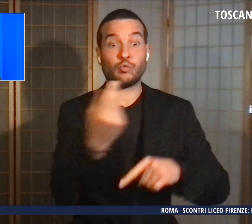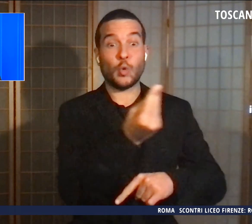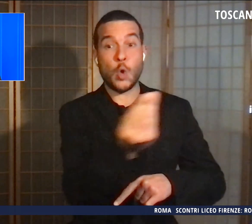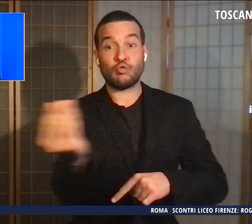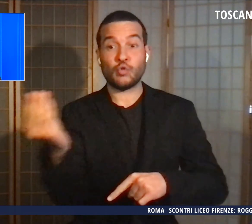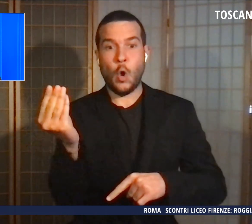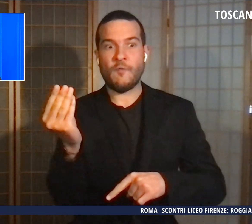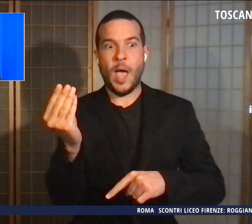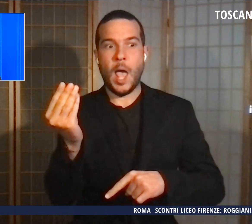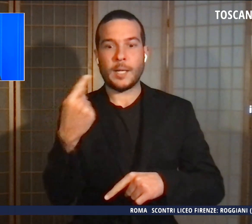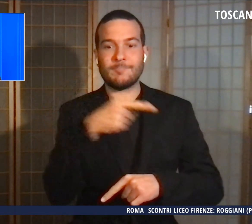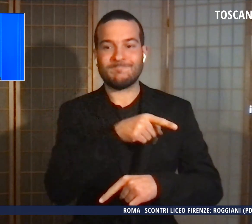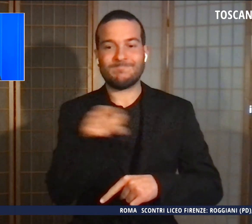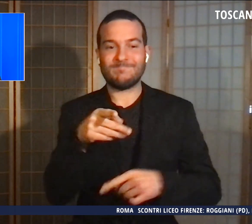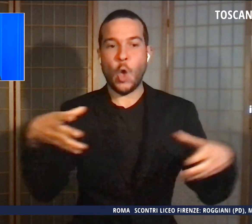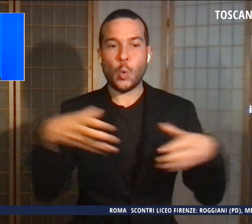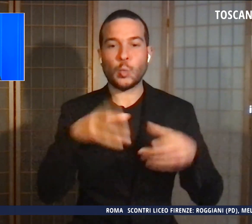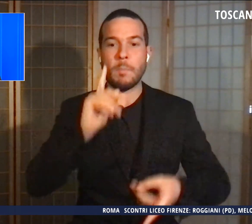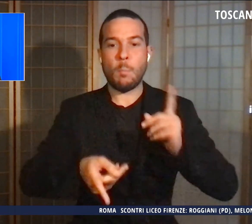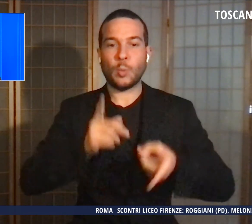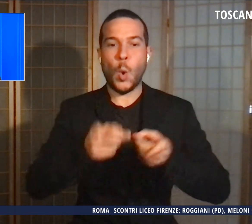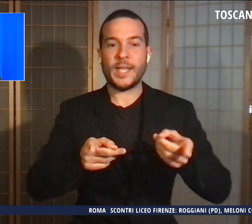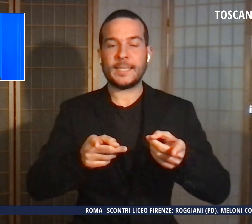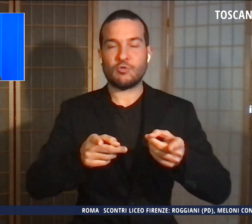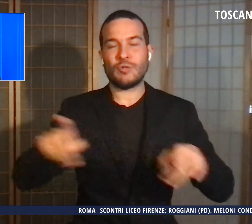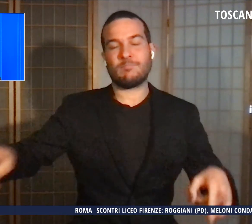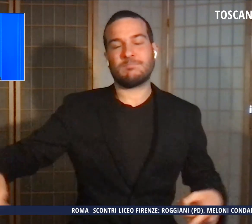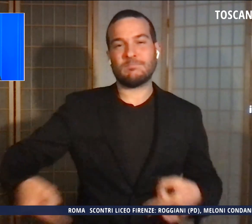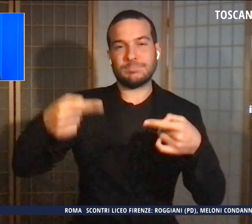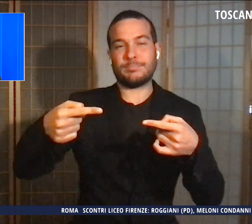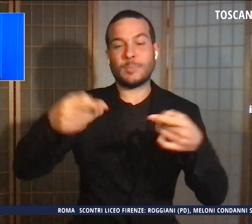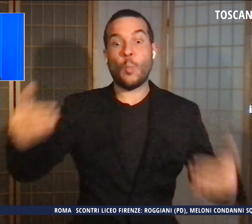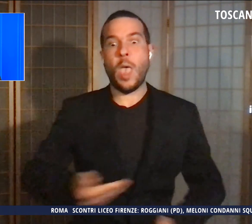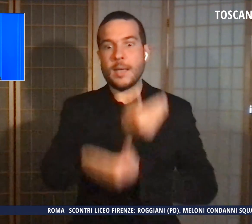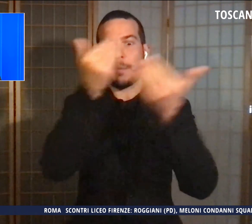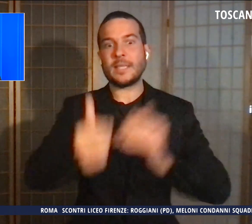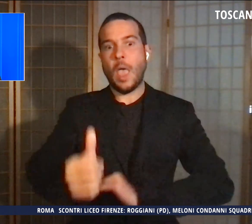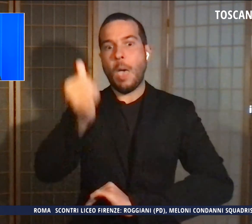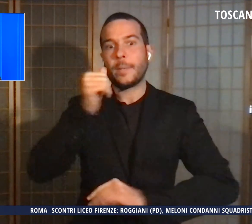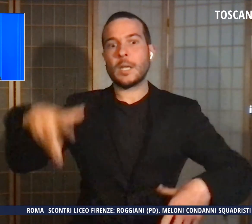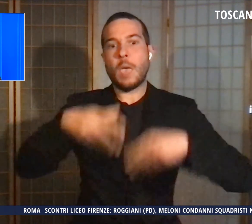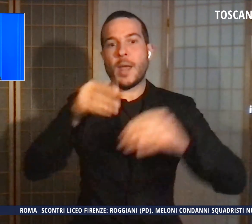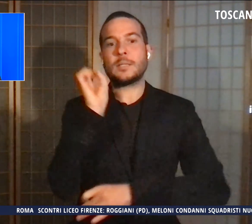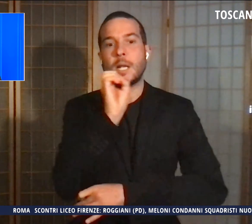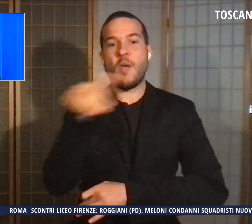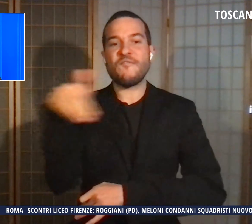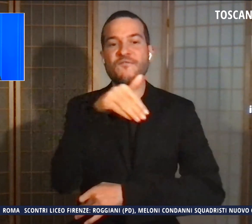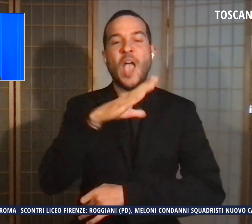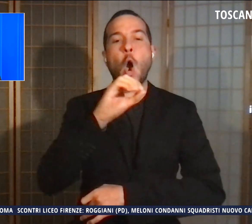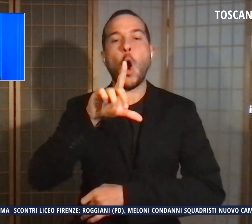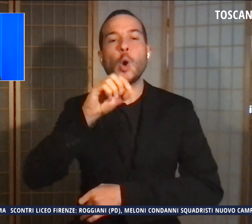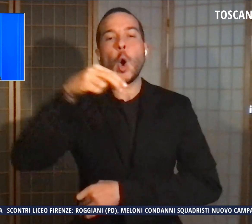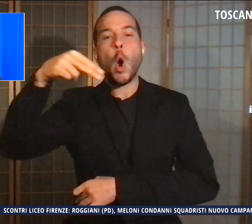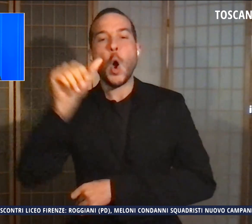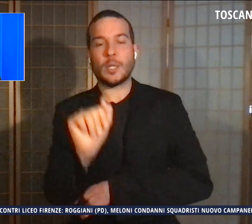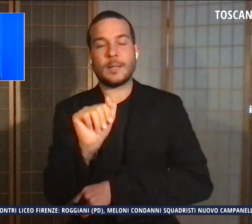Politici opposti. E quanto successo stamani, prima dell'inizio delle elezioni, in via della colonna davanti